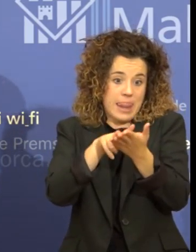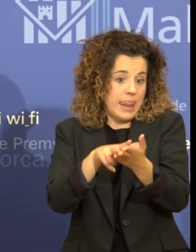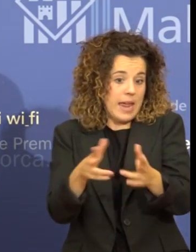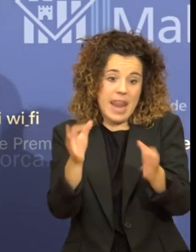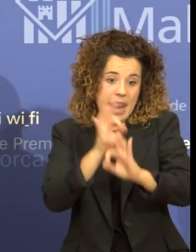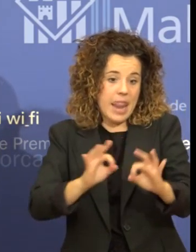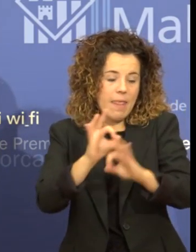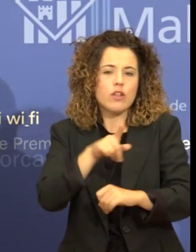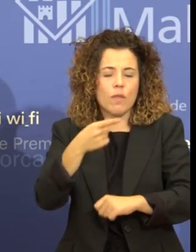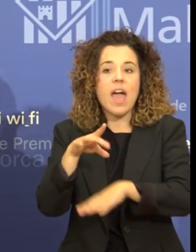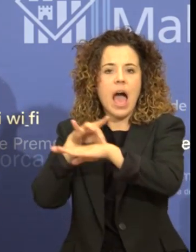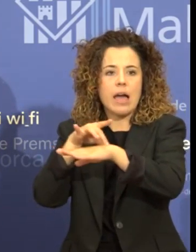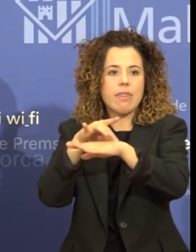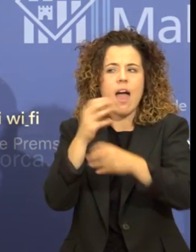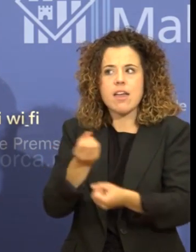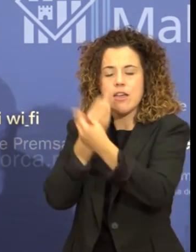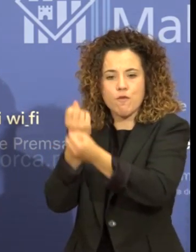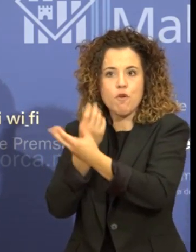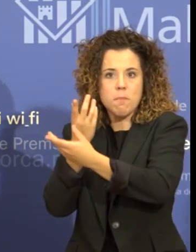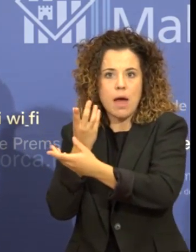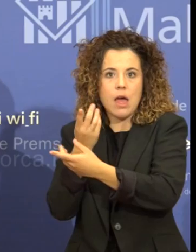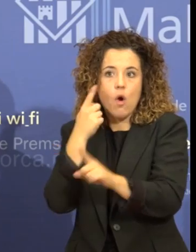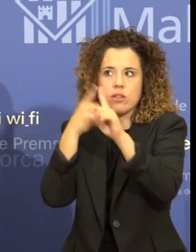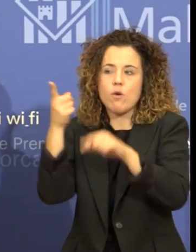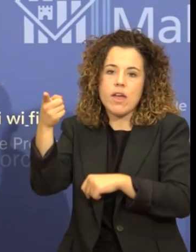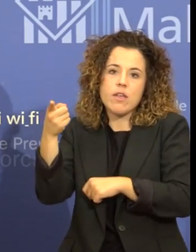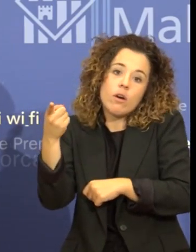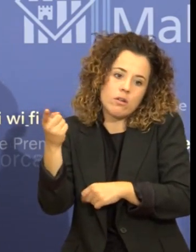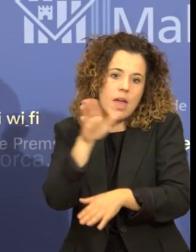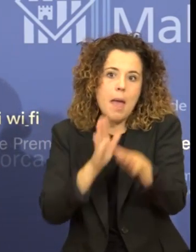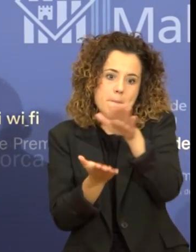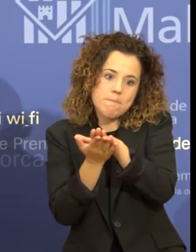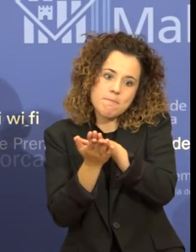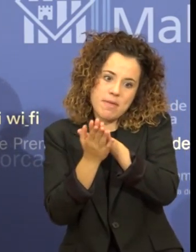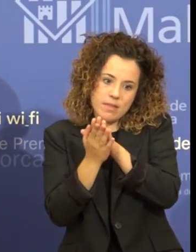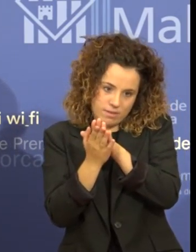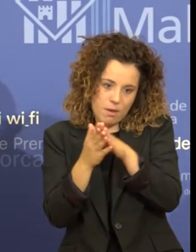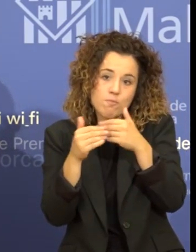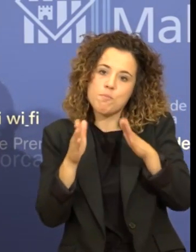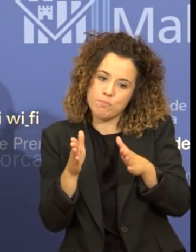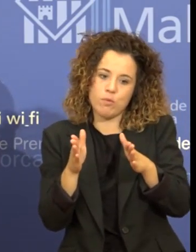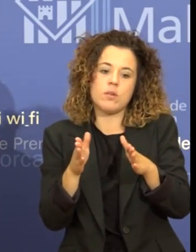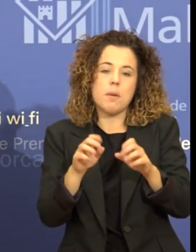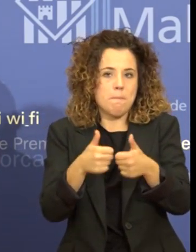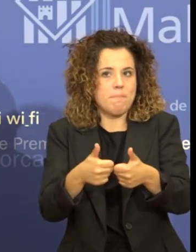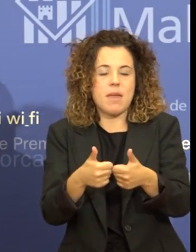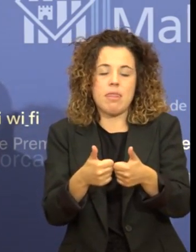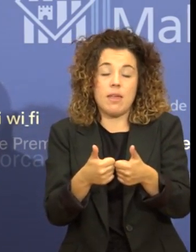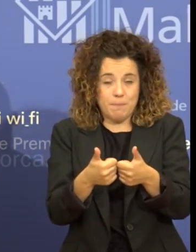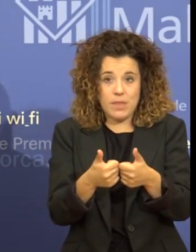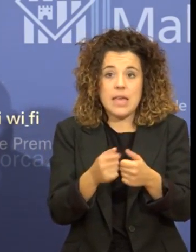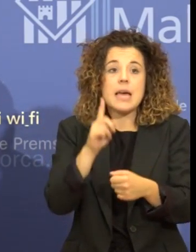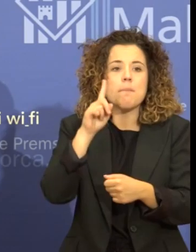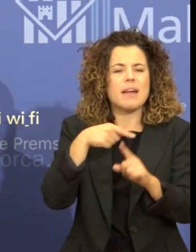aquesta informació a l'agència perquè s'obri expedient. Igualment, també s'apassarà a l'agència